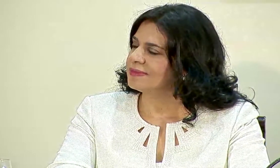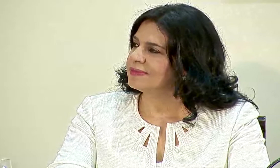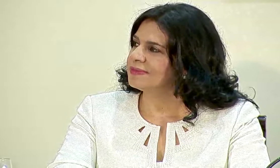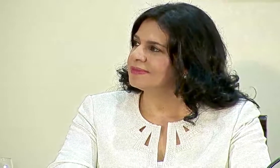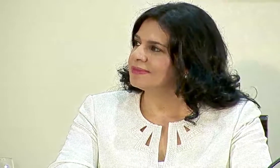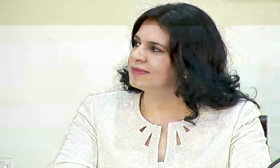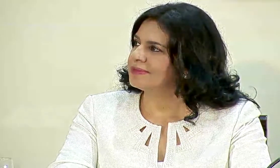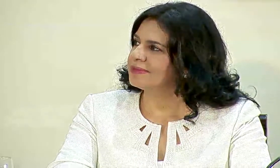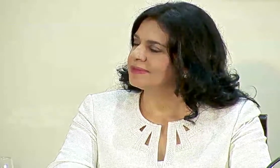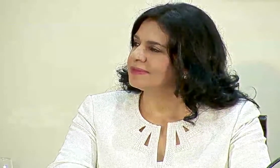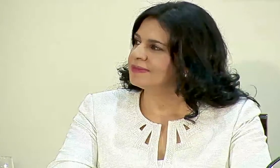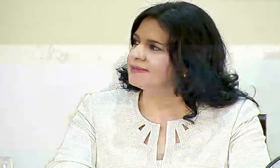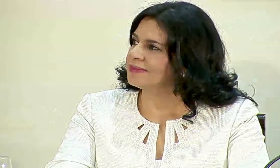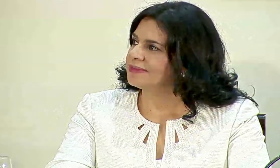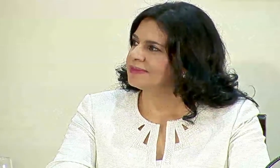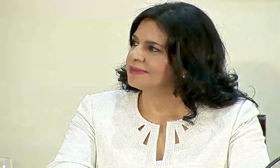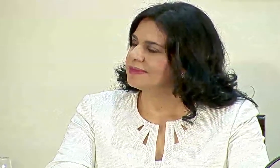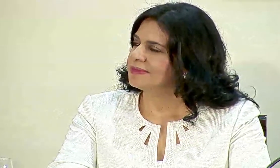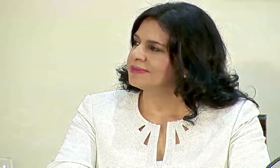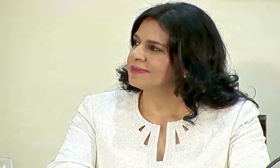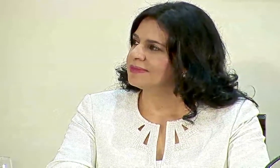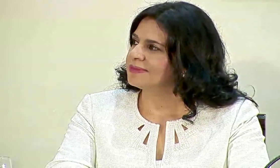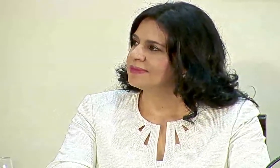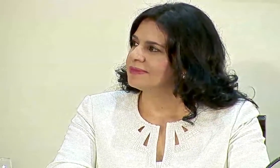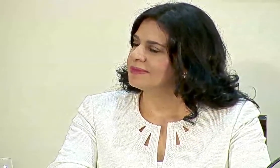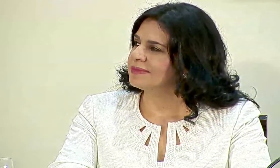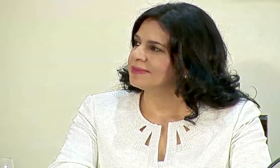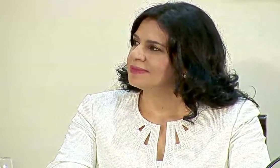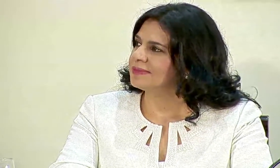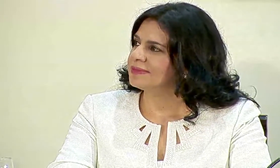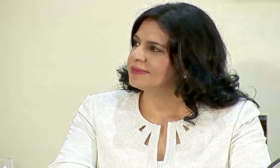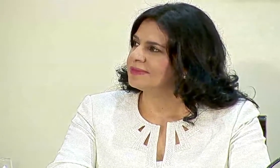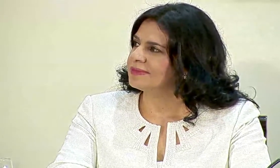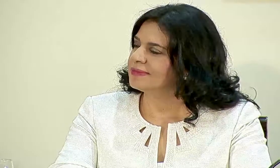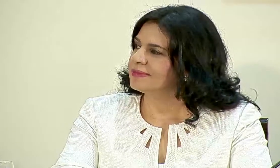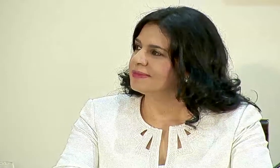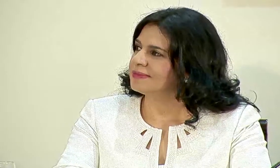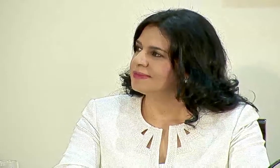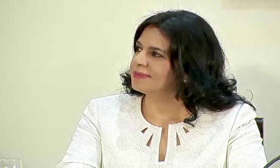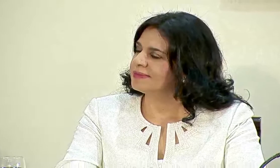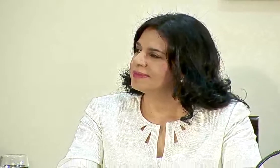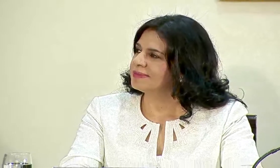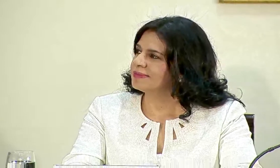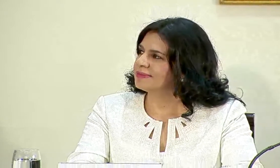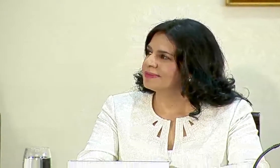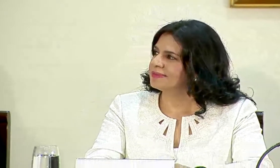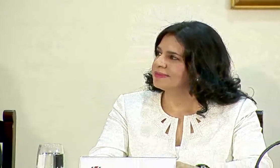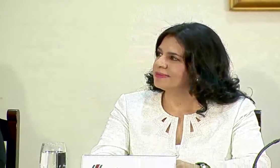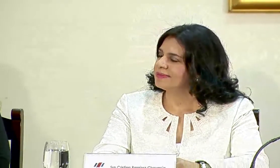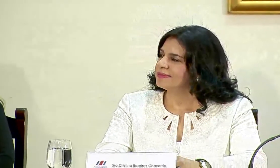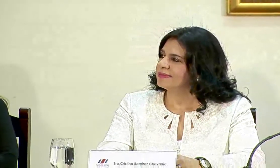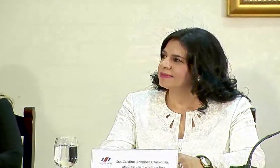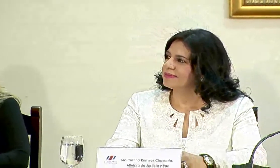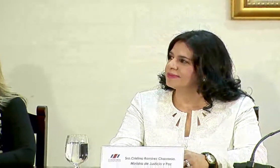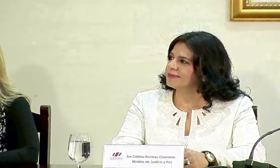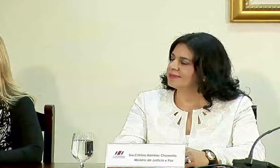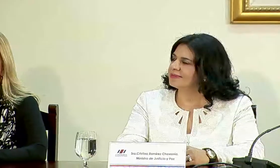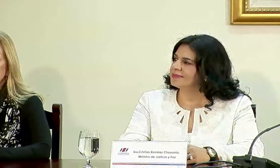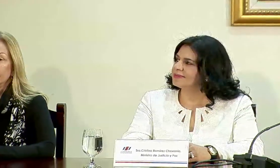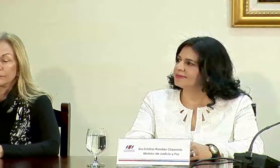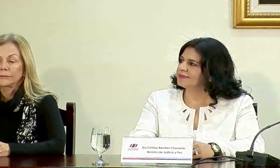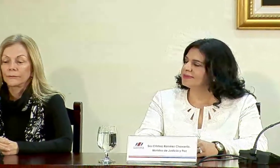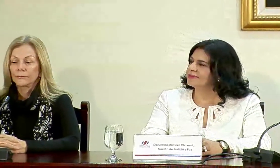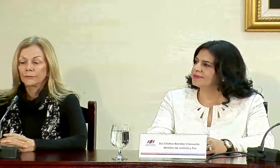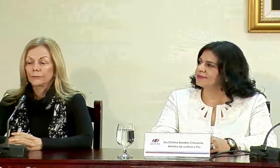días. Mientras tanto, de aquí a allá, la señora ministra Ramírez continuará como titular en un proceso que